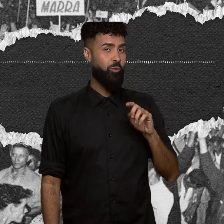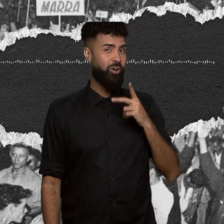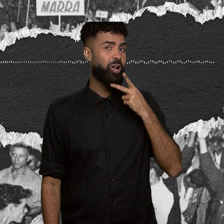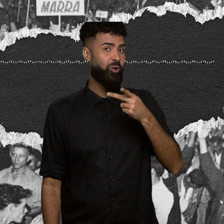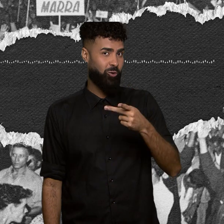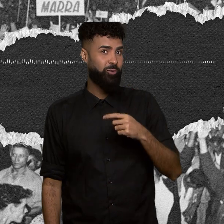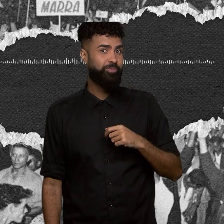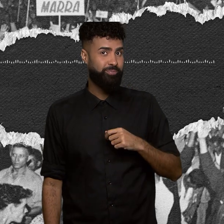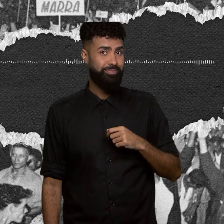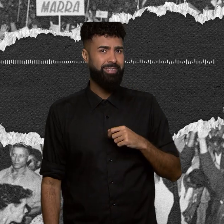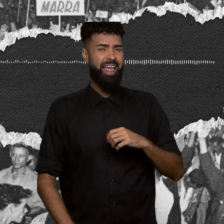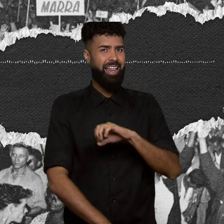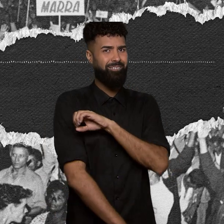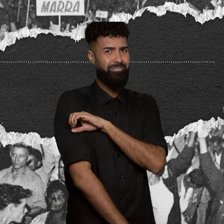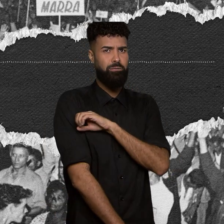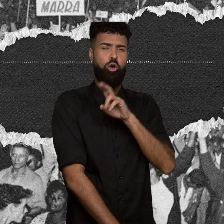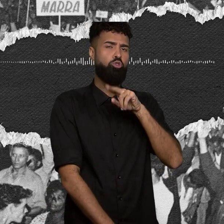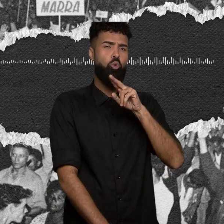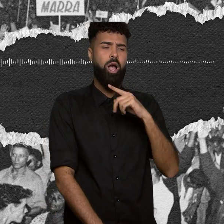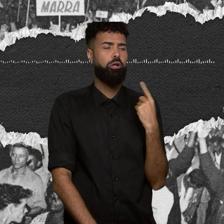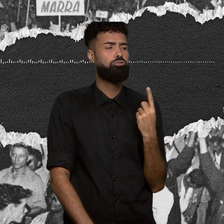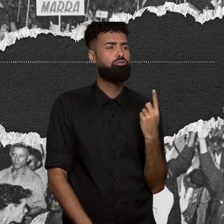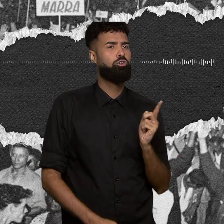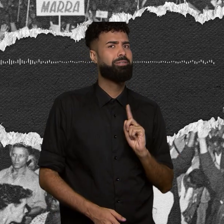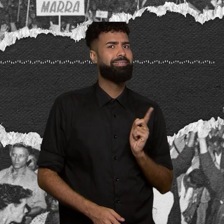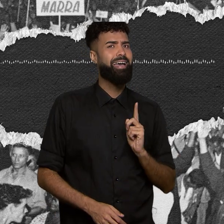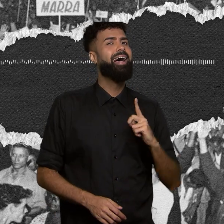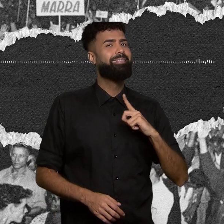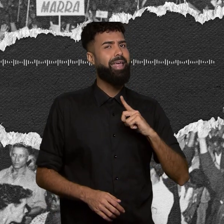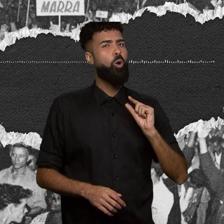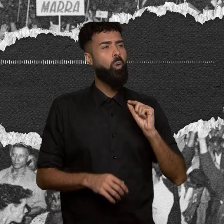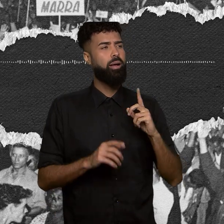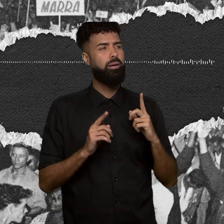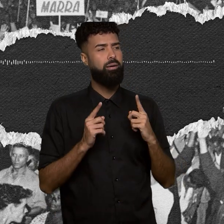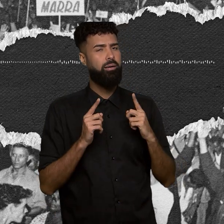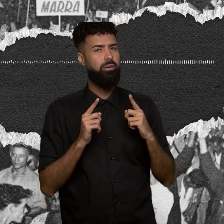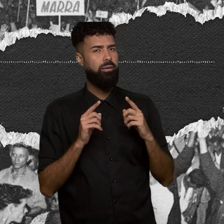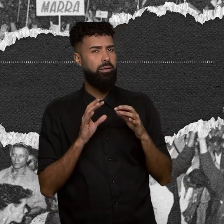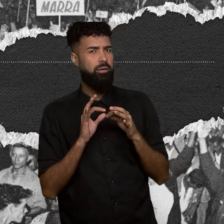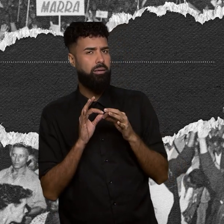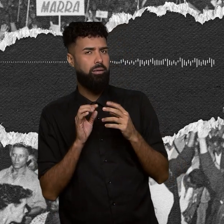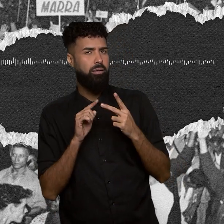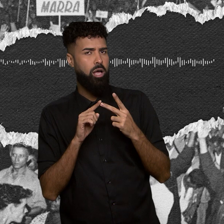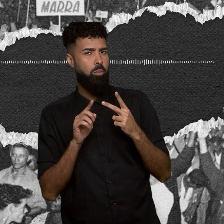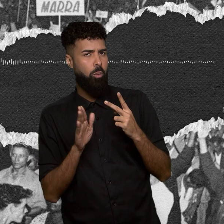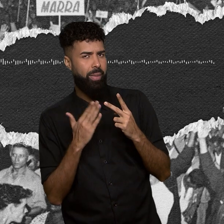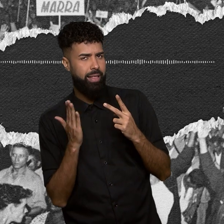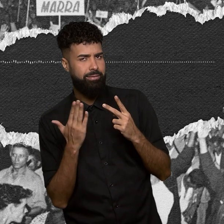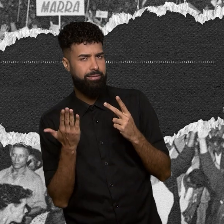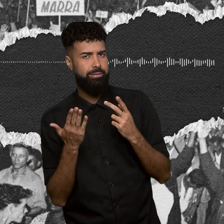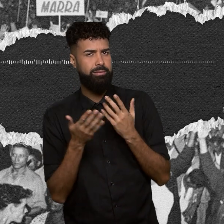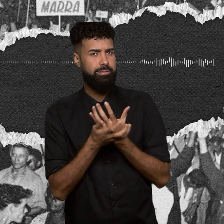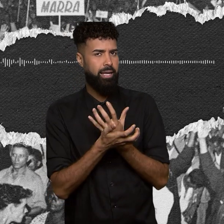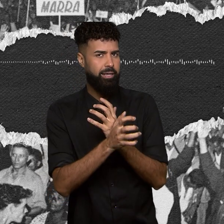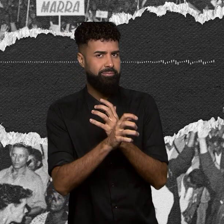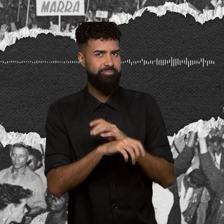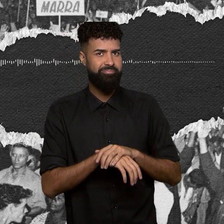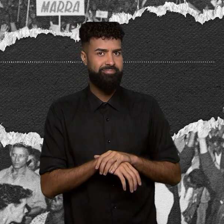analfabetismo nunca anda sozinho. Porque, geralmente, está de mãos dadas com a pobreza. É nossa deixa para o próximo